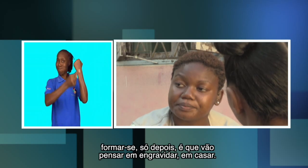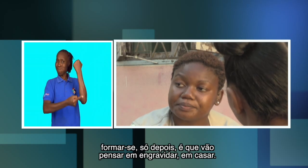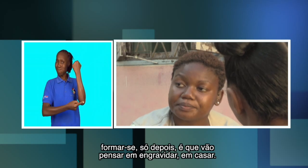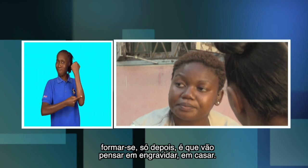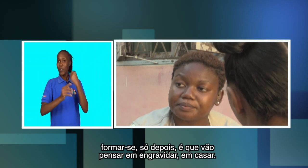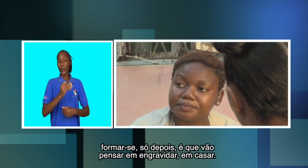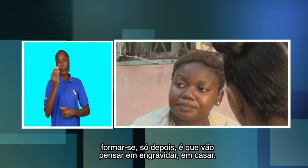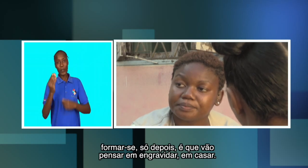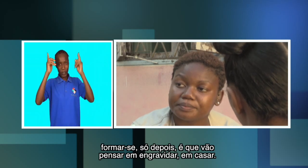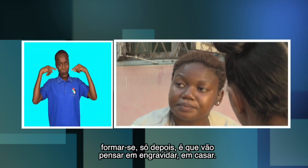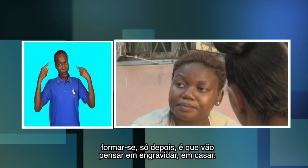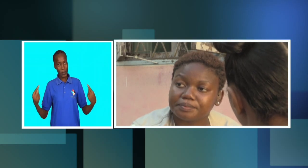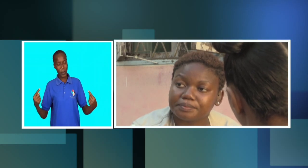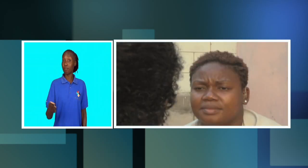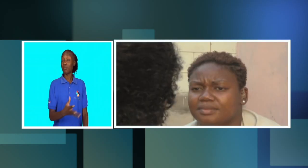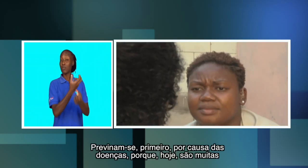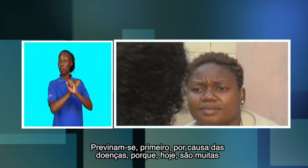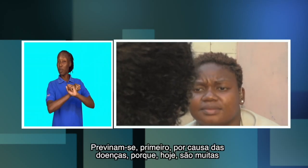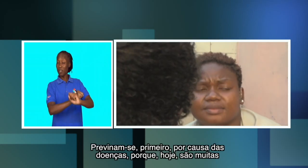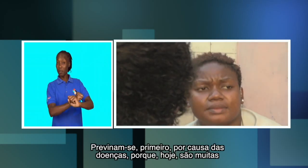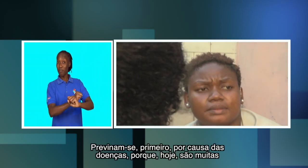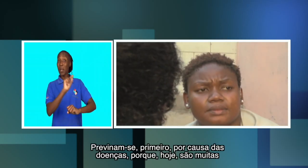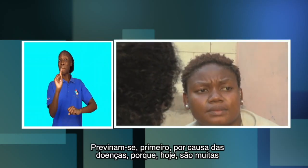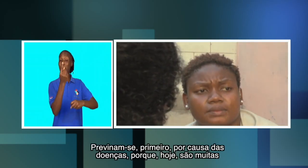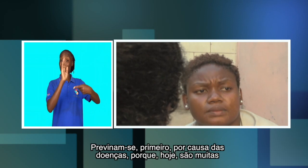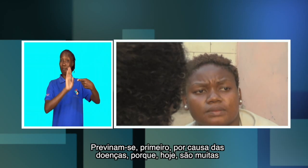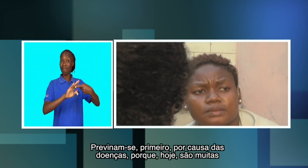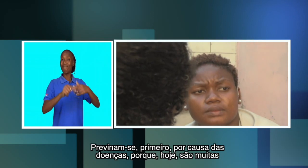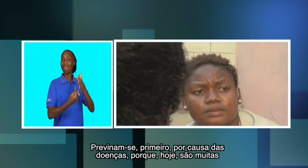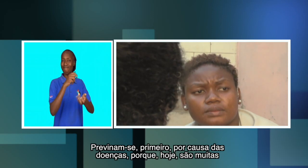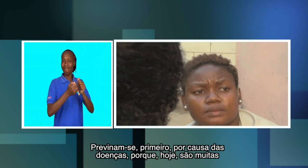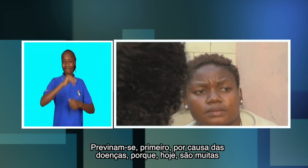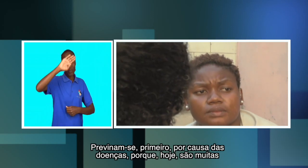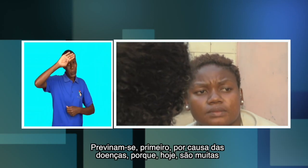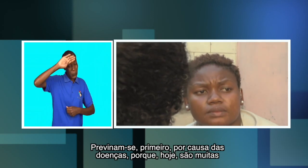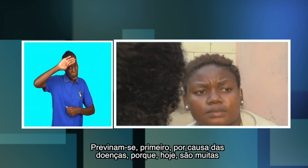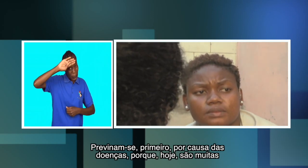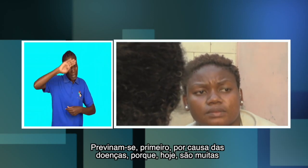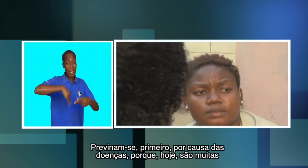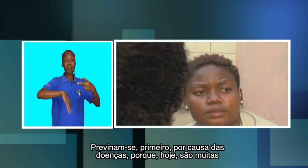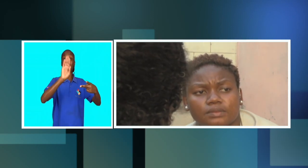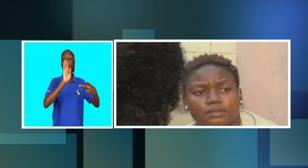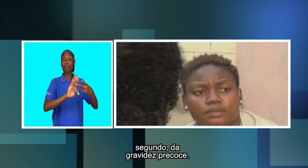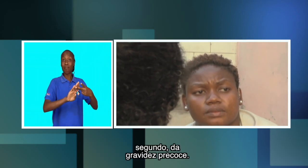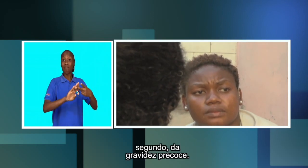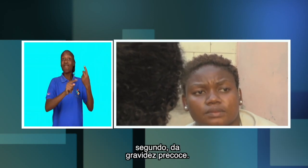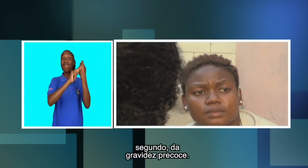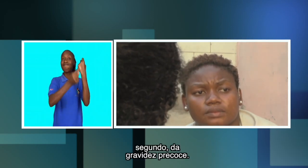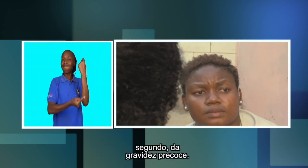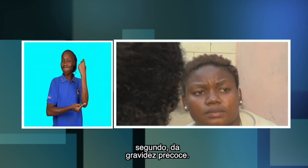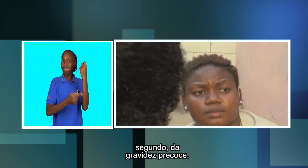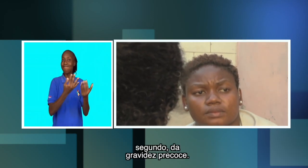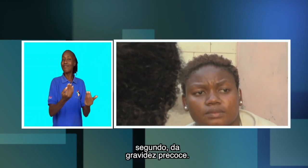em engravidar ou casar. Se previnam. Primeiro, por causa das doenças, que são muitas. Segundo,